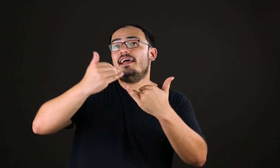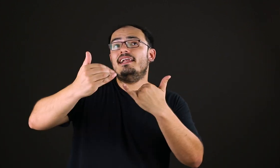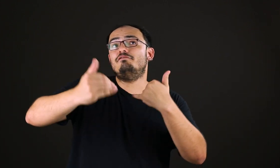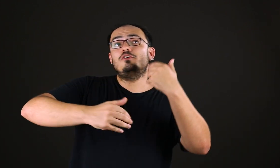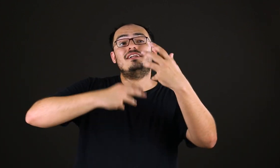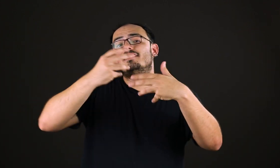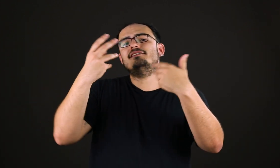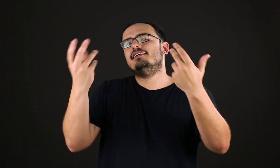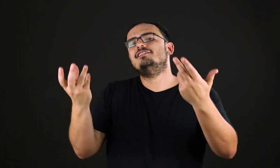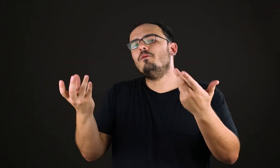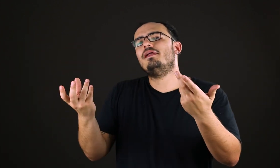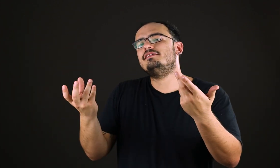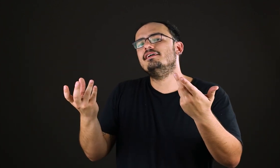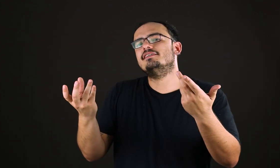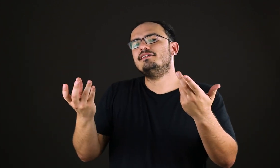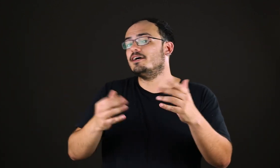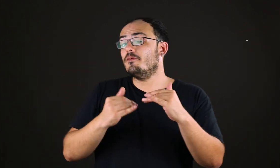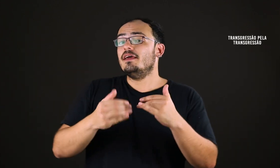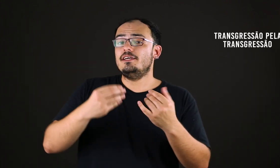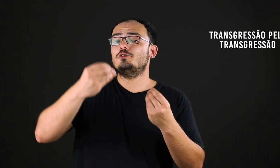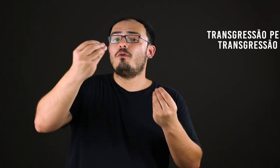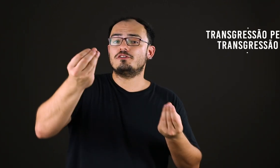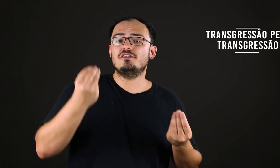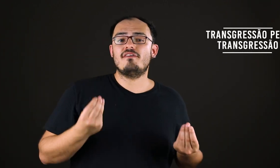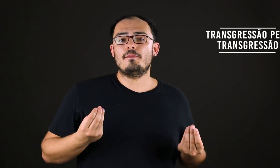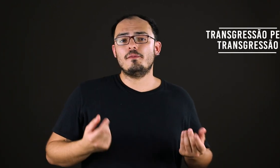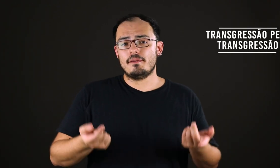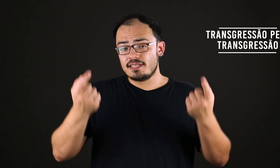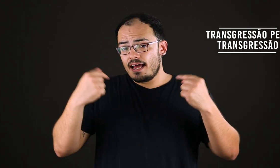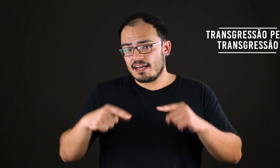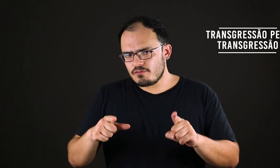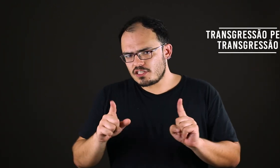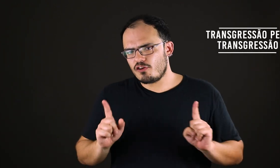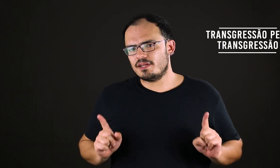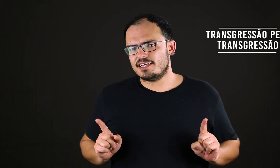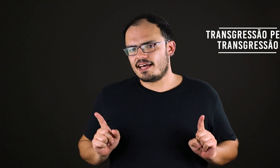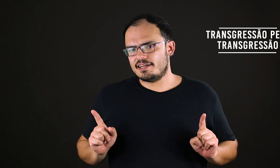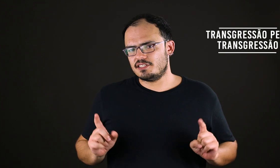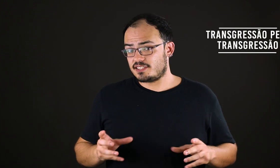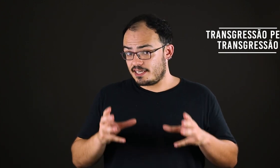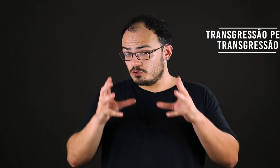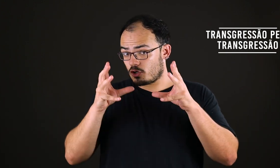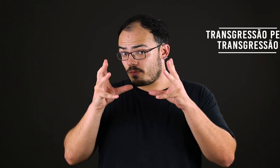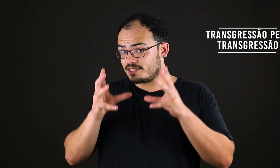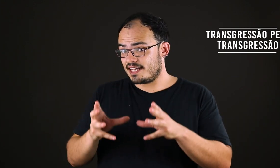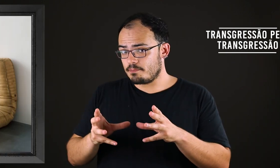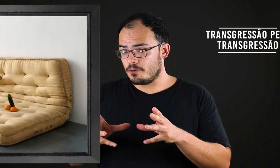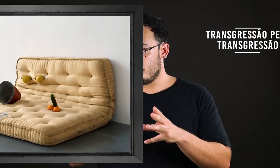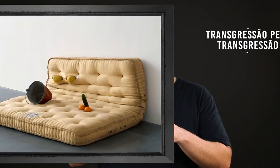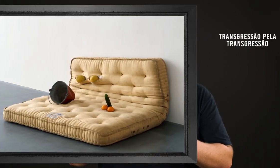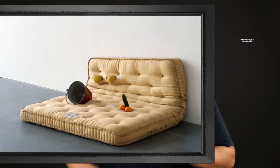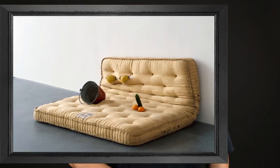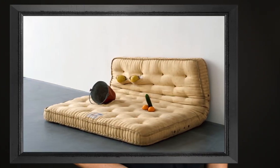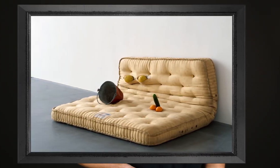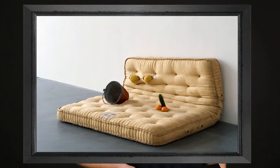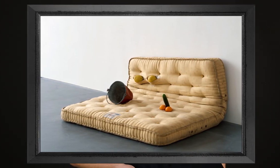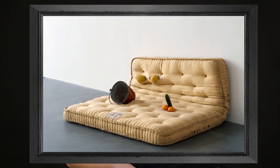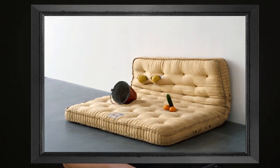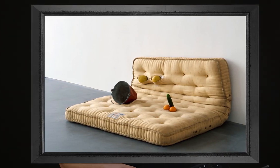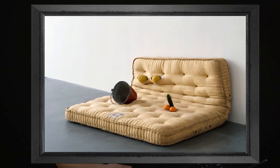ele, virou a transgressão pela transgressão e isso pode nos levar a problemas. Aqui você vê uma das artes que ele usa como exemplo, que é uma arte de Sarah